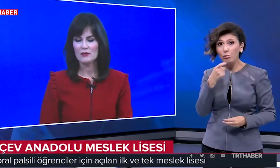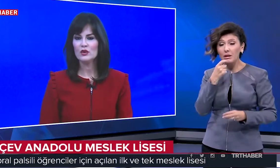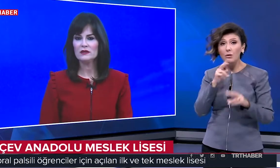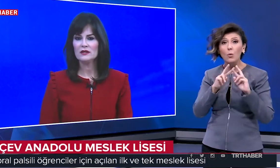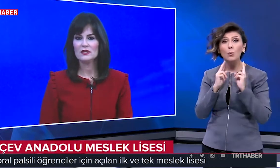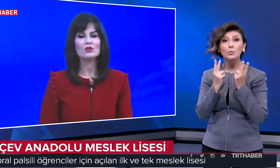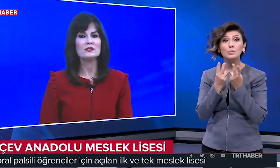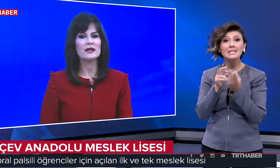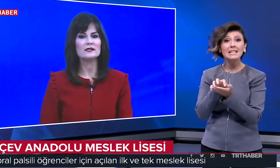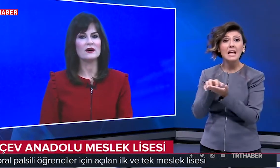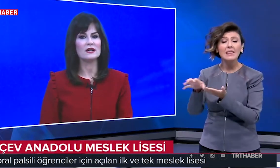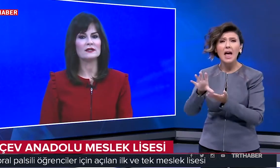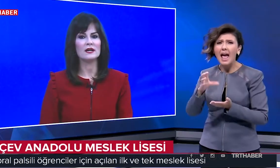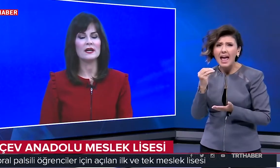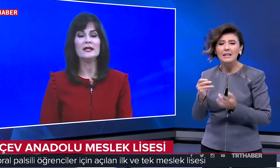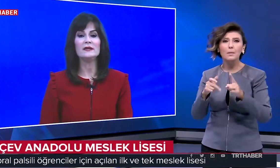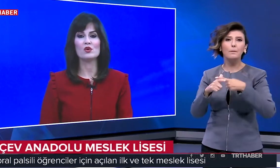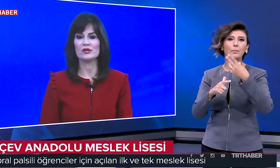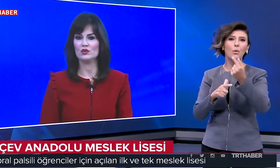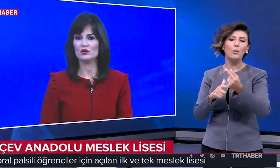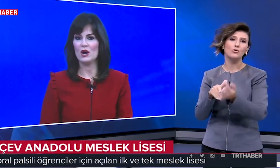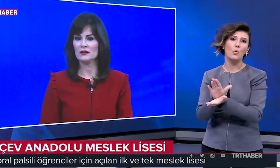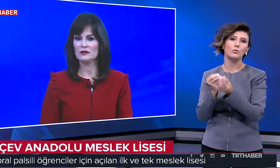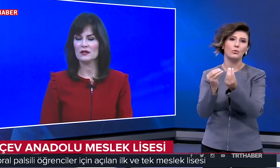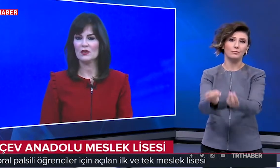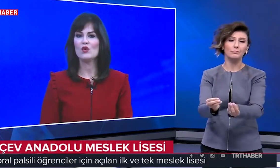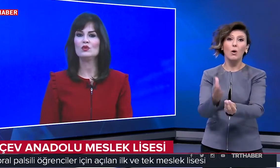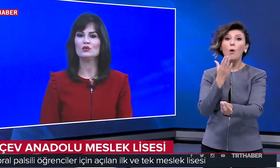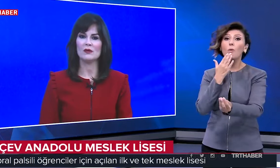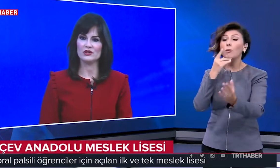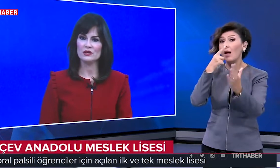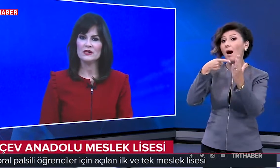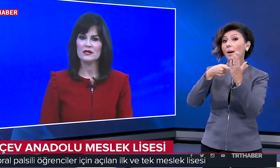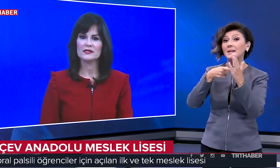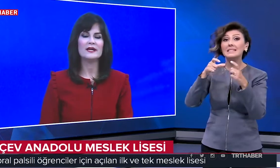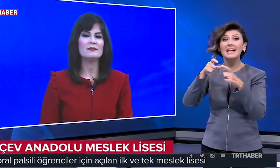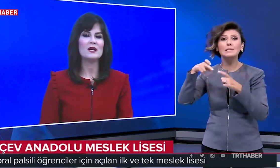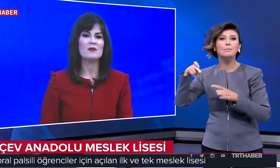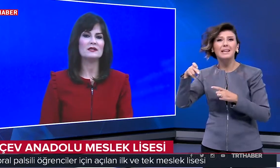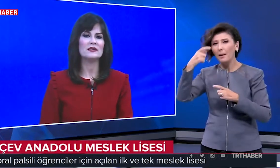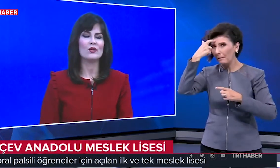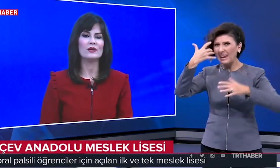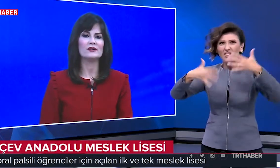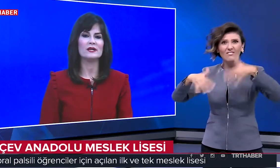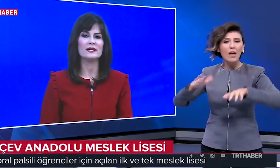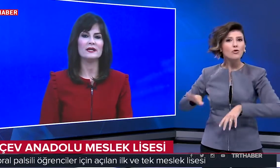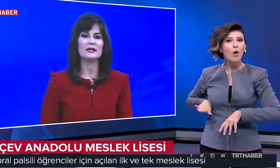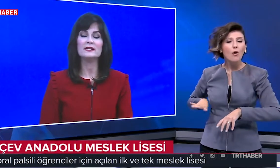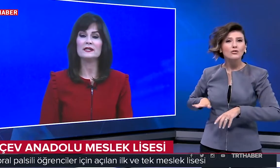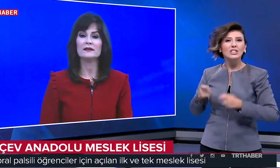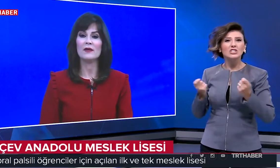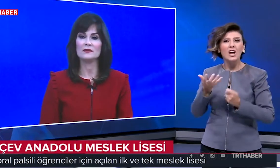bu yıl uluslararası alanda en iyi proje ödülünü aldı. Okulun amacı serebral palsili öğrencilere